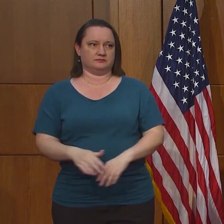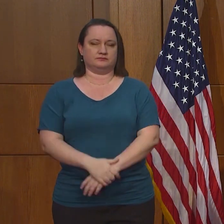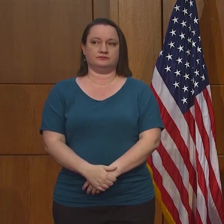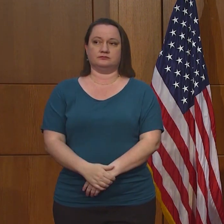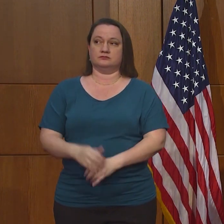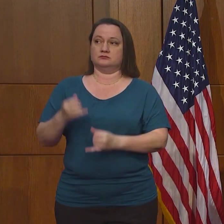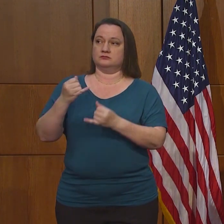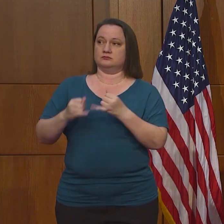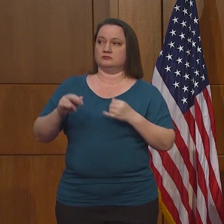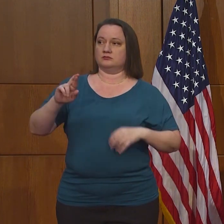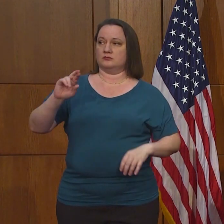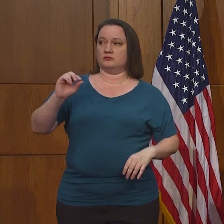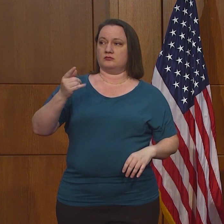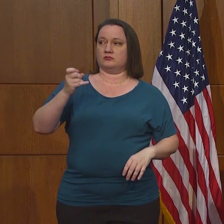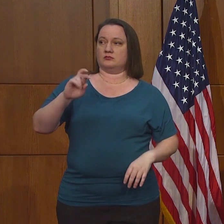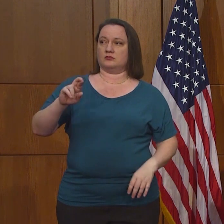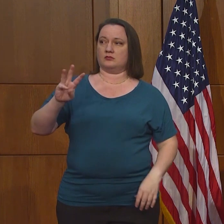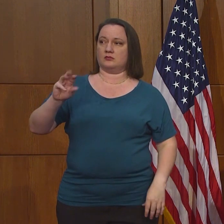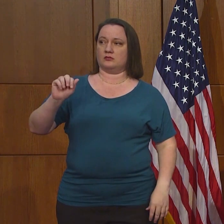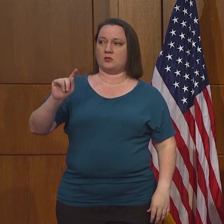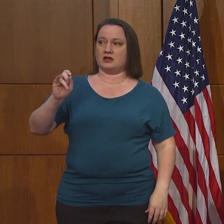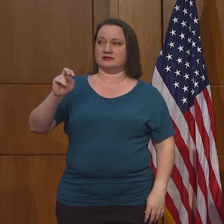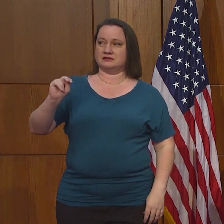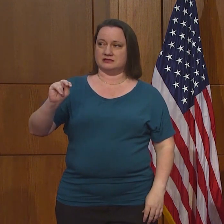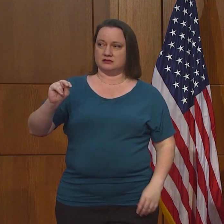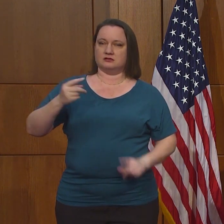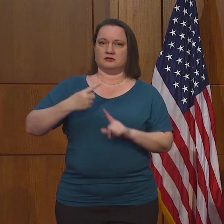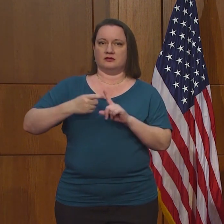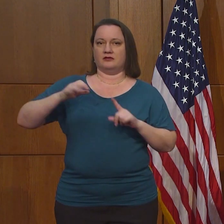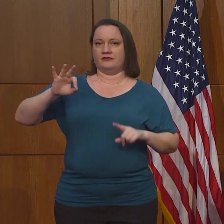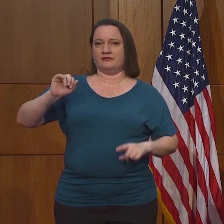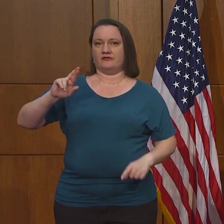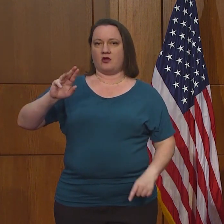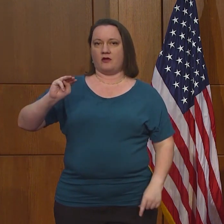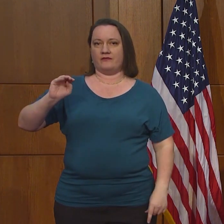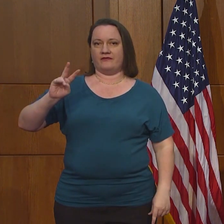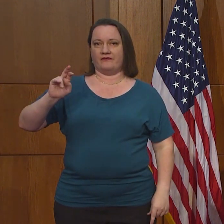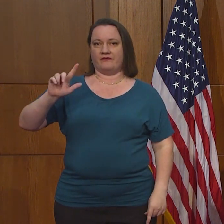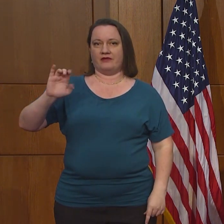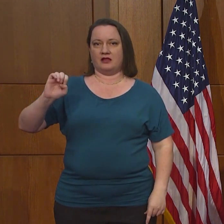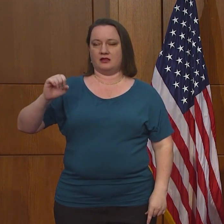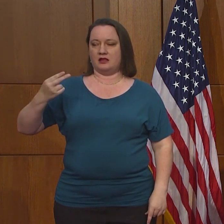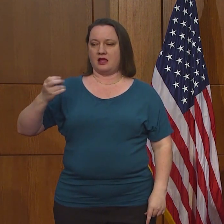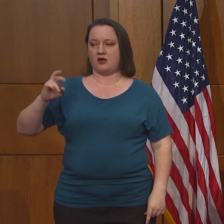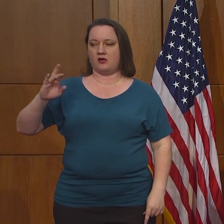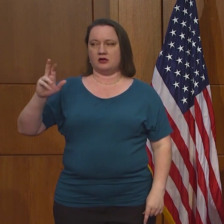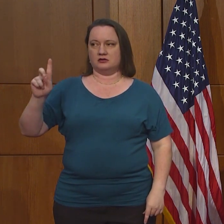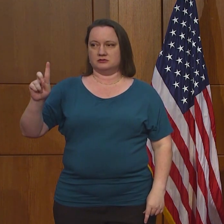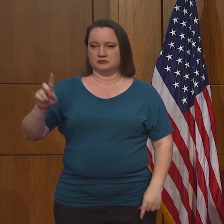y debemos seguir las pautas y seguir cuidándonos como si pudiera pasarnos.